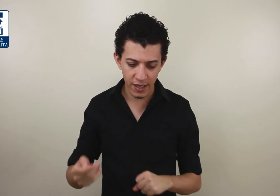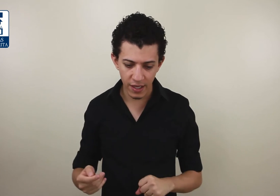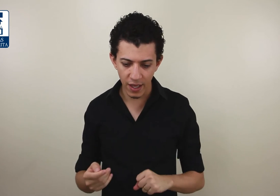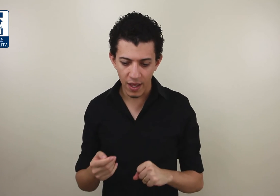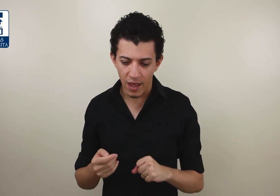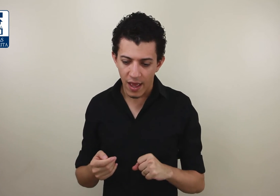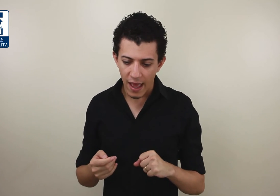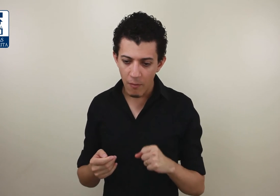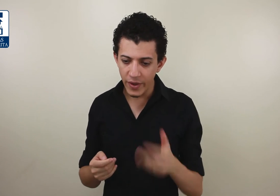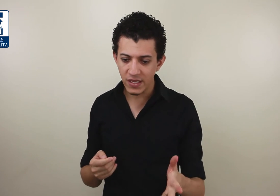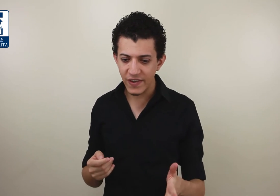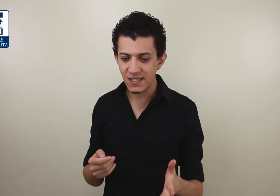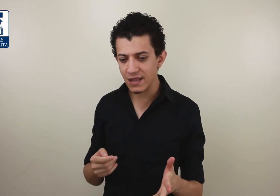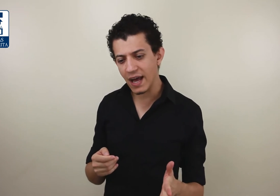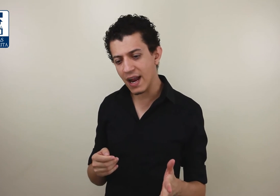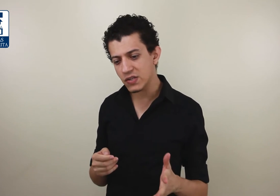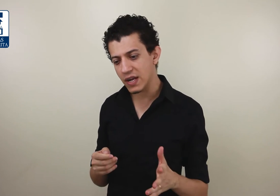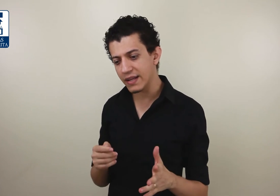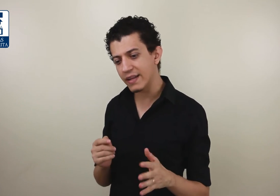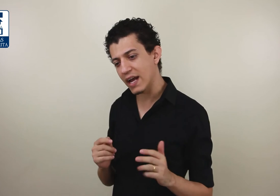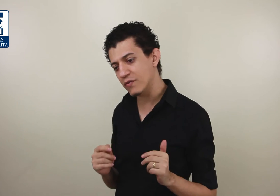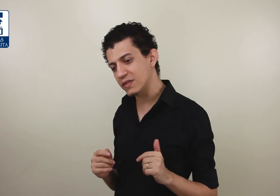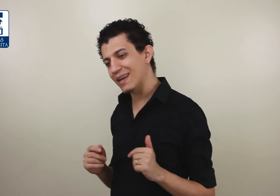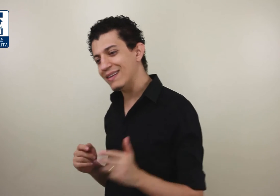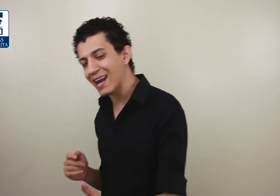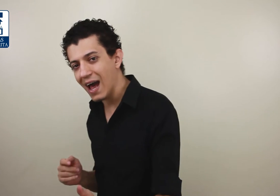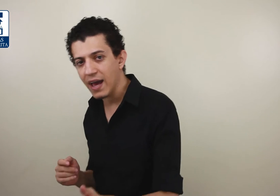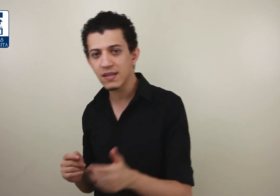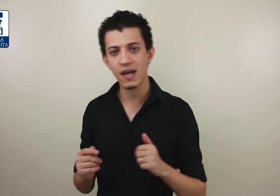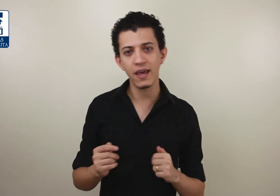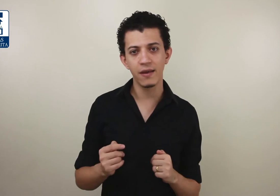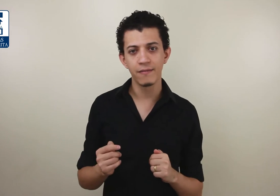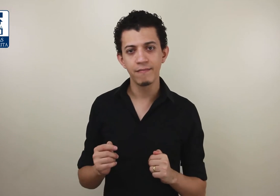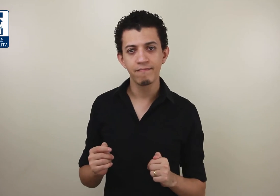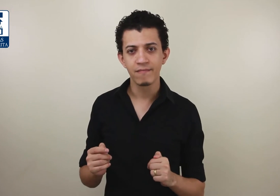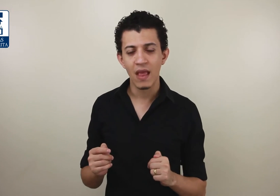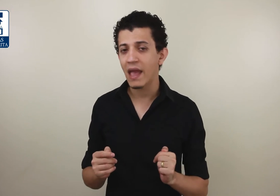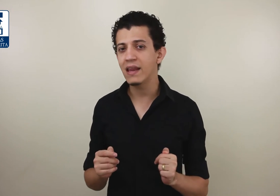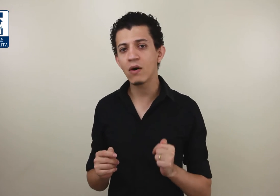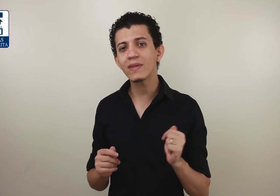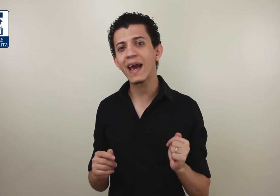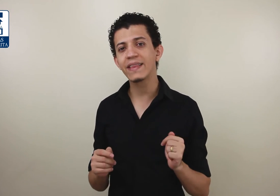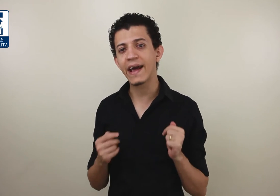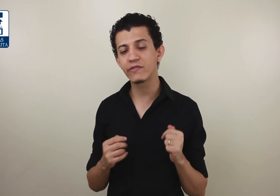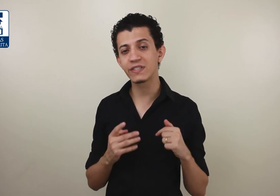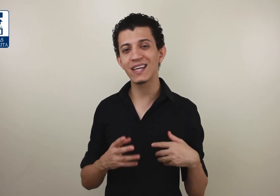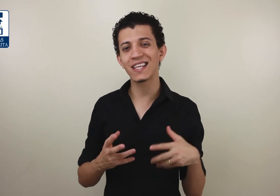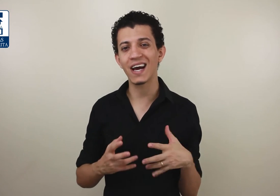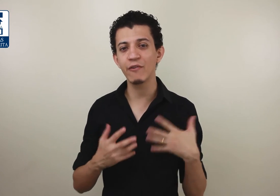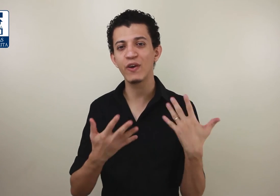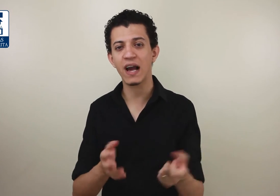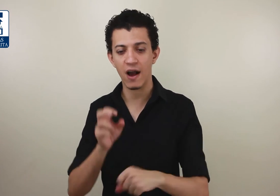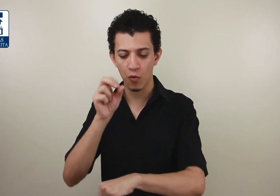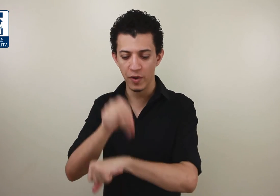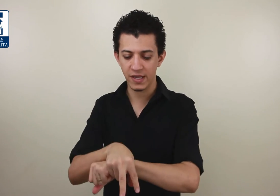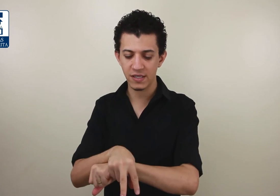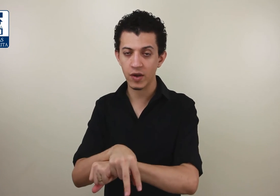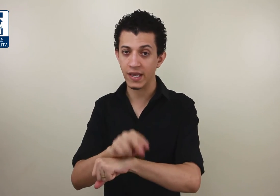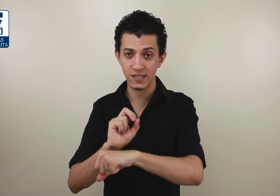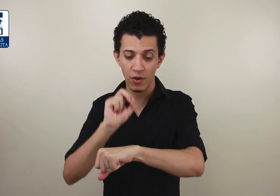aqui, muitas vezes ele está relacionado à ideia de você entrar e sair. Ele não dá a ideia de você entrar e ficar, como nesse sinal aqui. Sinal